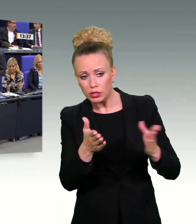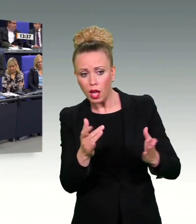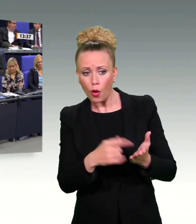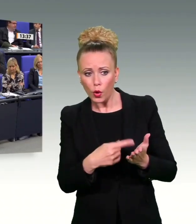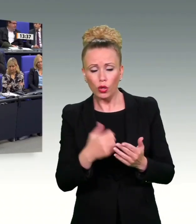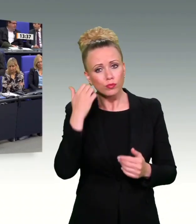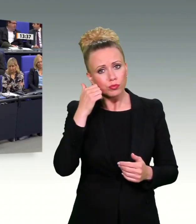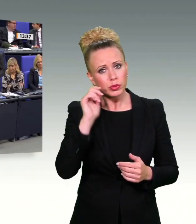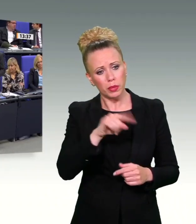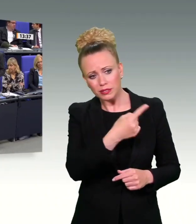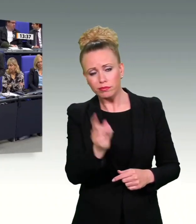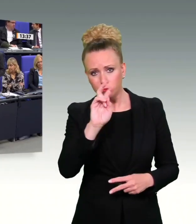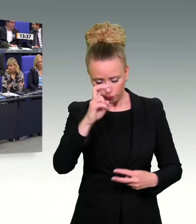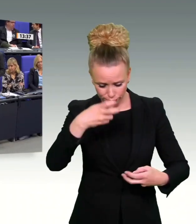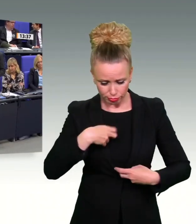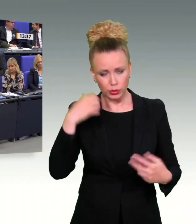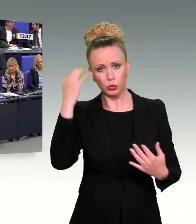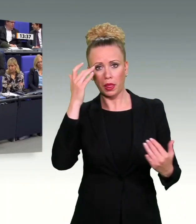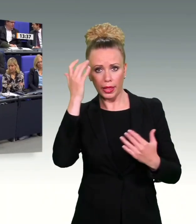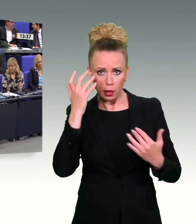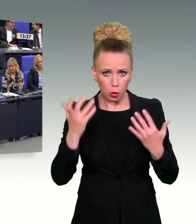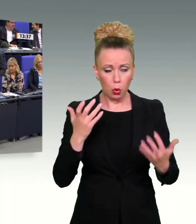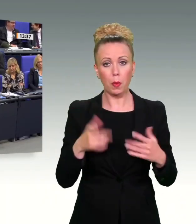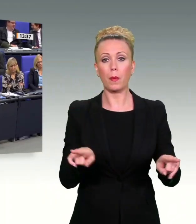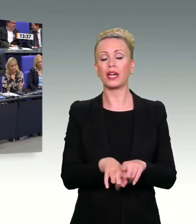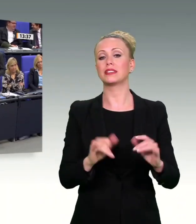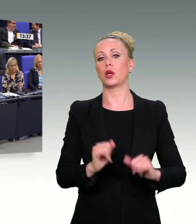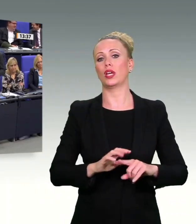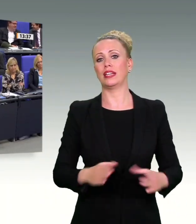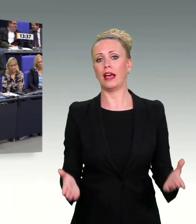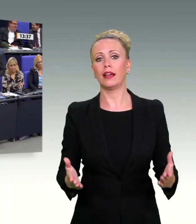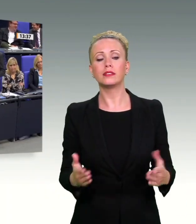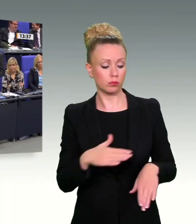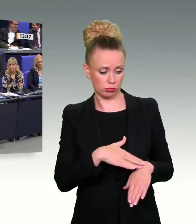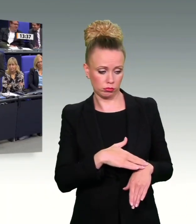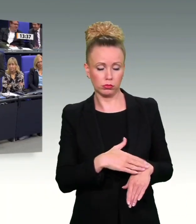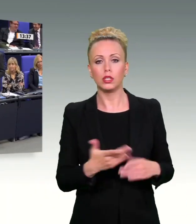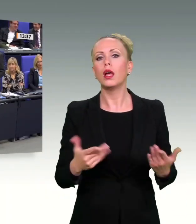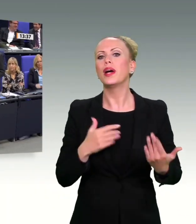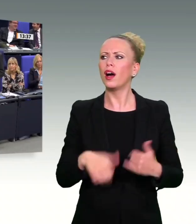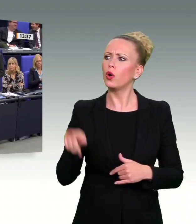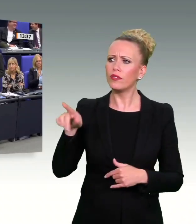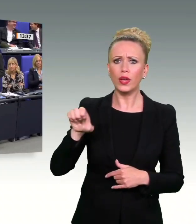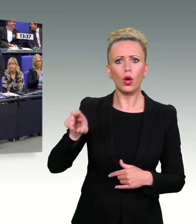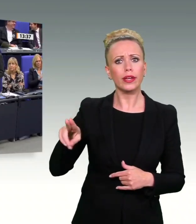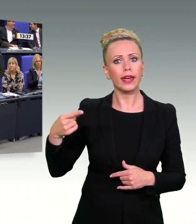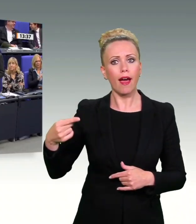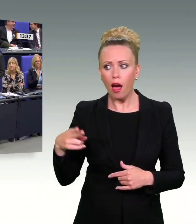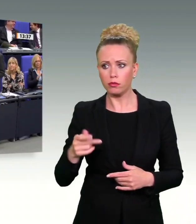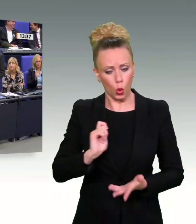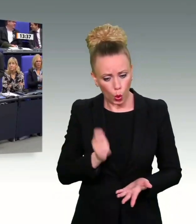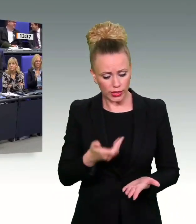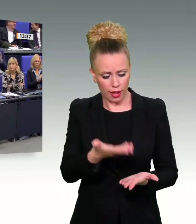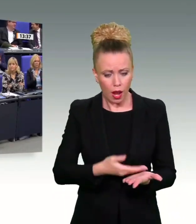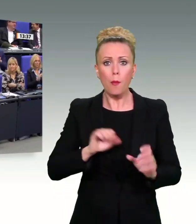überprüfen und die Möglichkeiten, die der EuGH uns allen Ihnen gegeben hat, tatsächlich auch zu nutzen. Sonst werden Sie auf